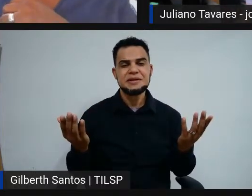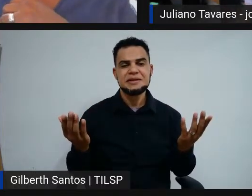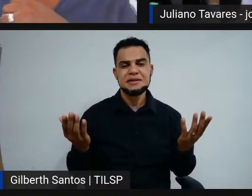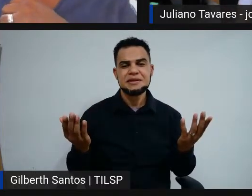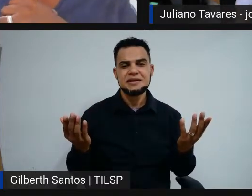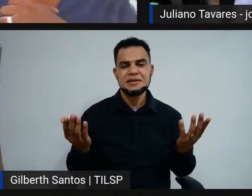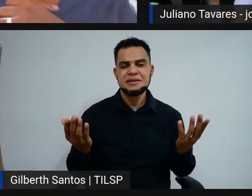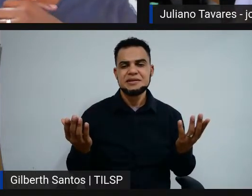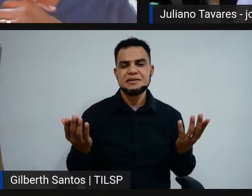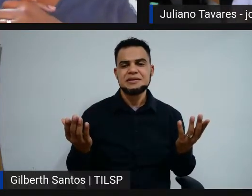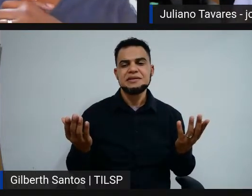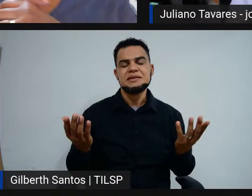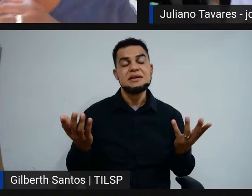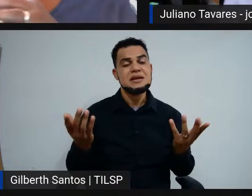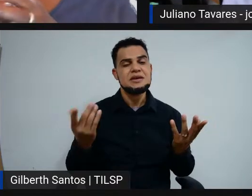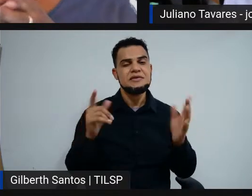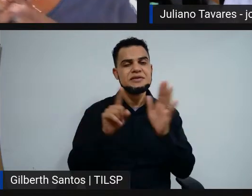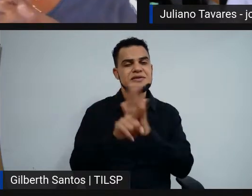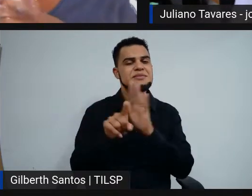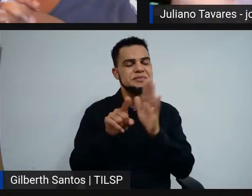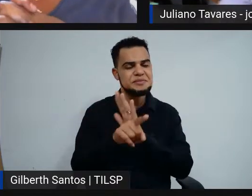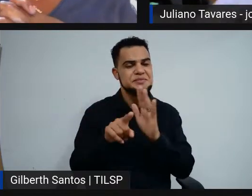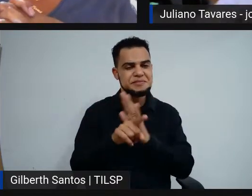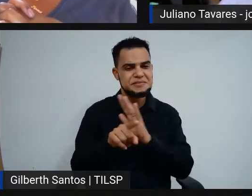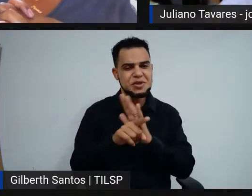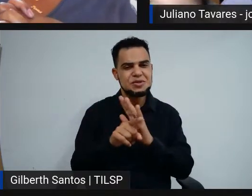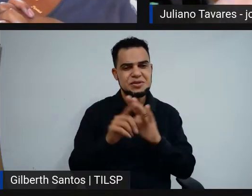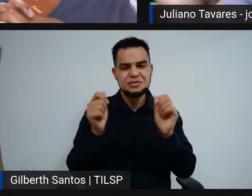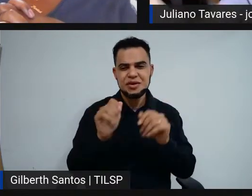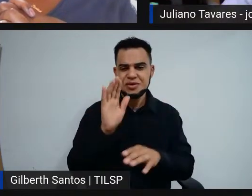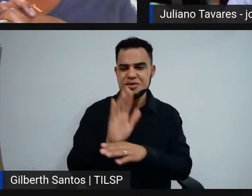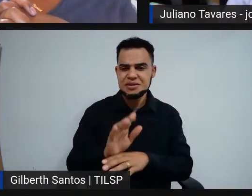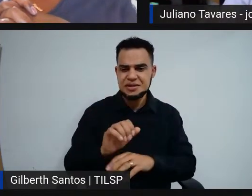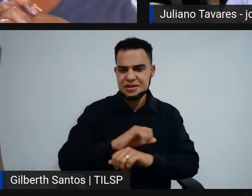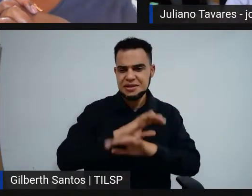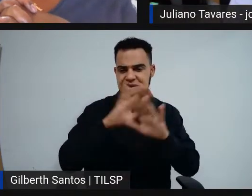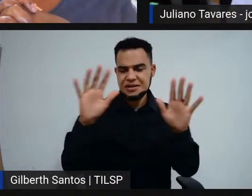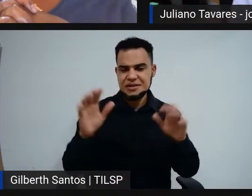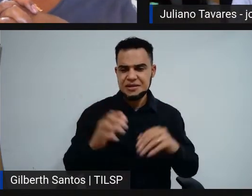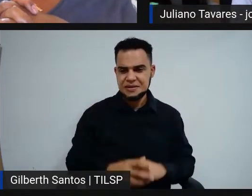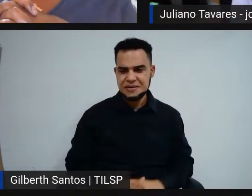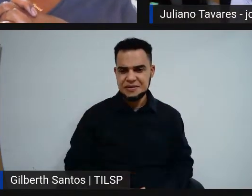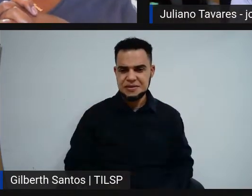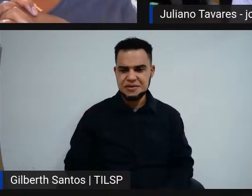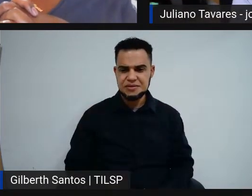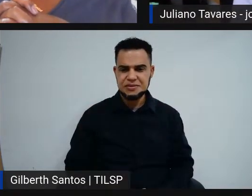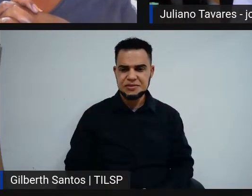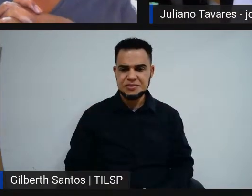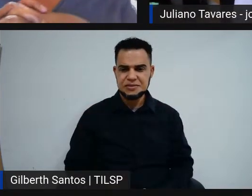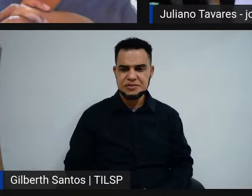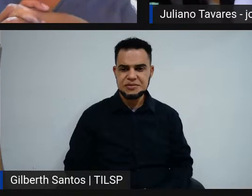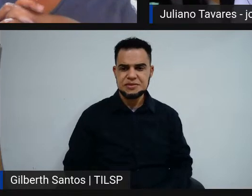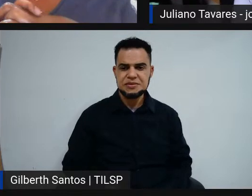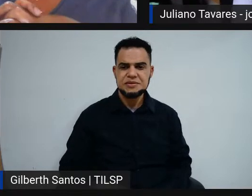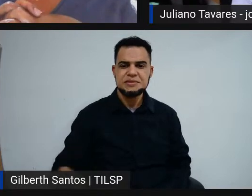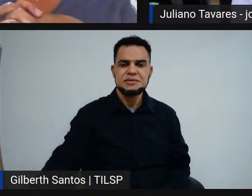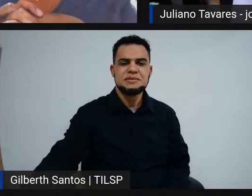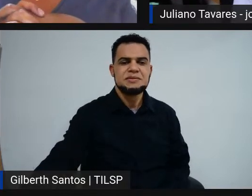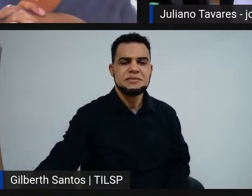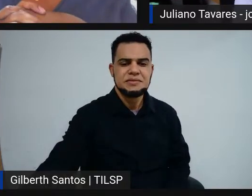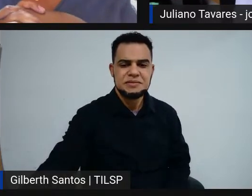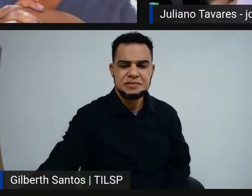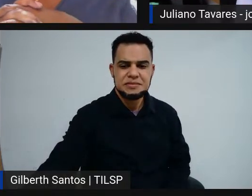umas perguntinhas aqui que podem ajudar a clarear mais ainda, ajudar aqui a complementar. Professora, por que que